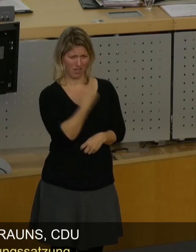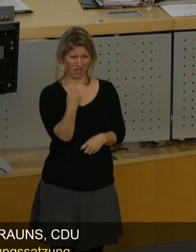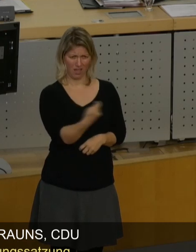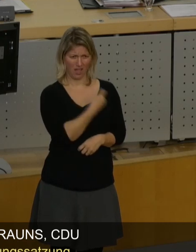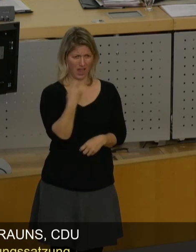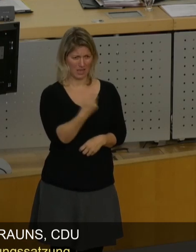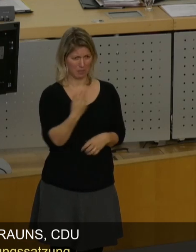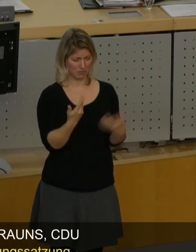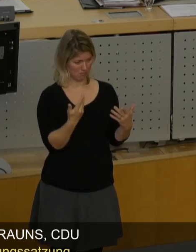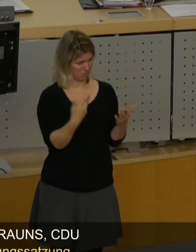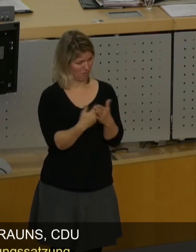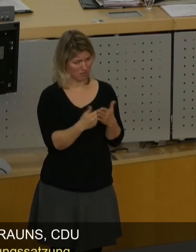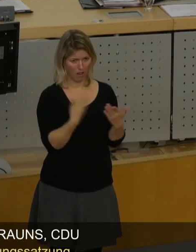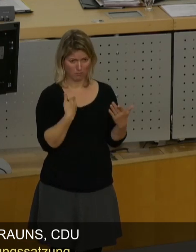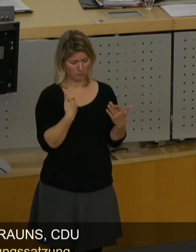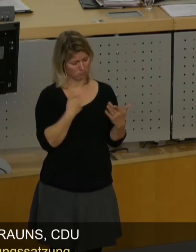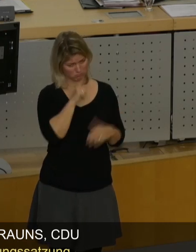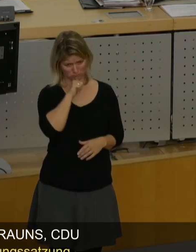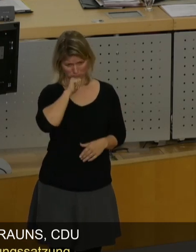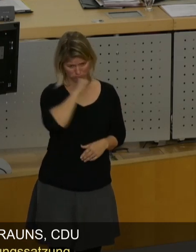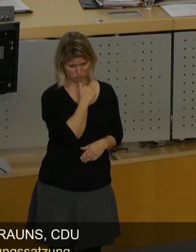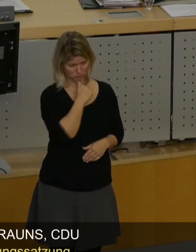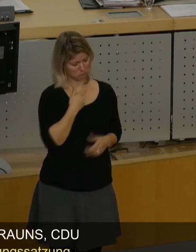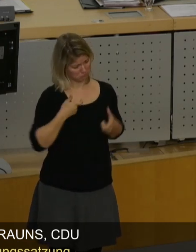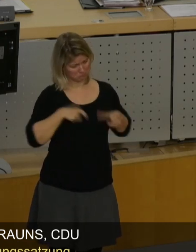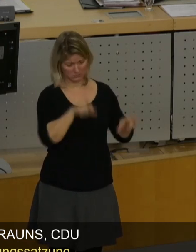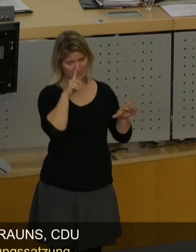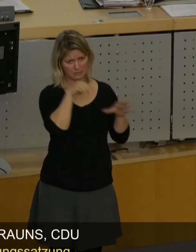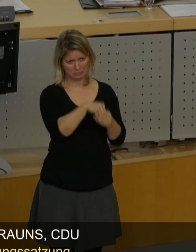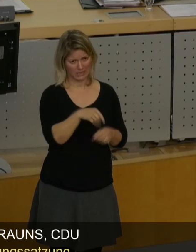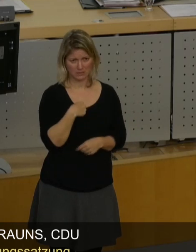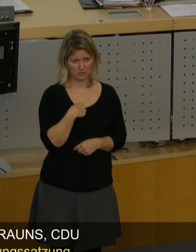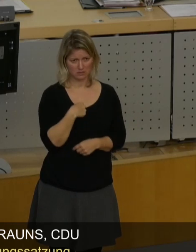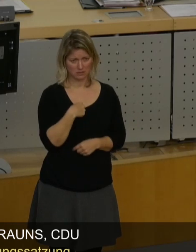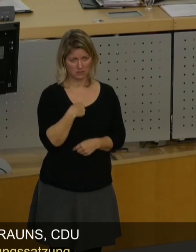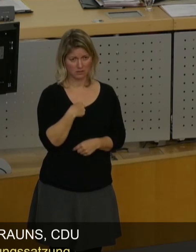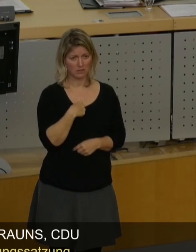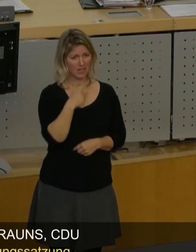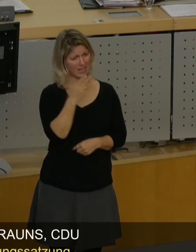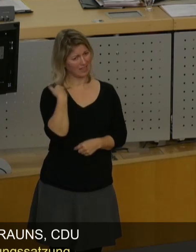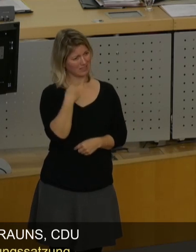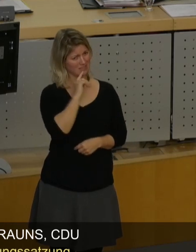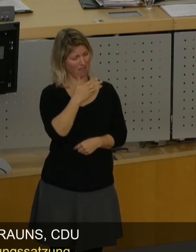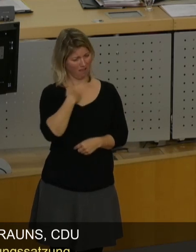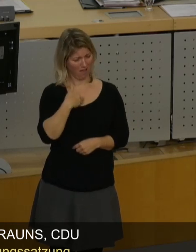das, wogegen ich mich wirklich ernsthaft verwahre. Wer meint, aus den Gründen, ich genannt habe, stimmen wir da nicht zu, ist